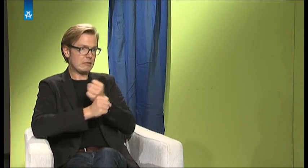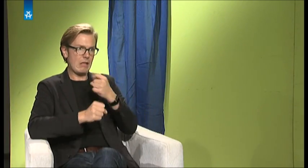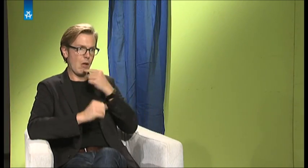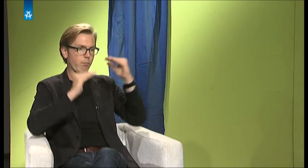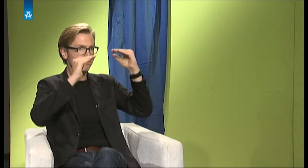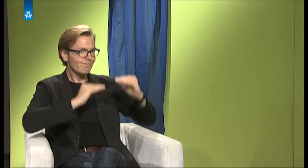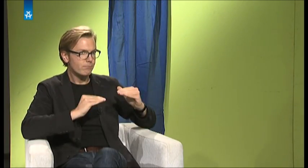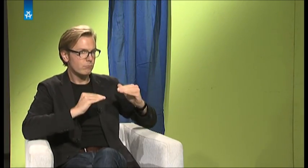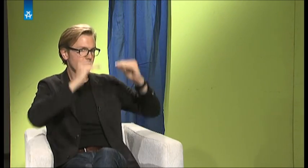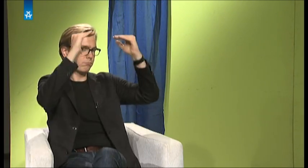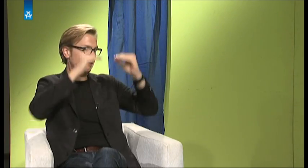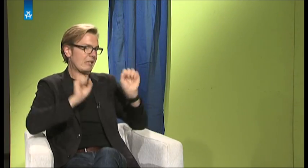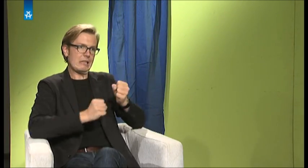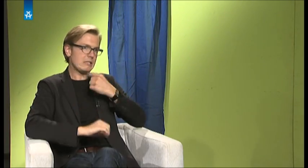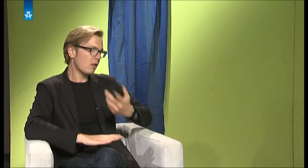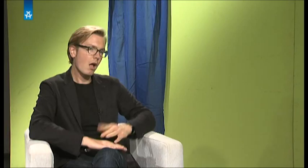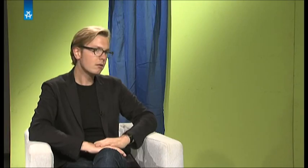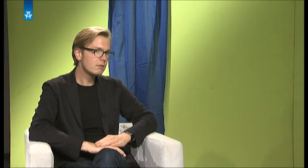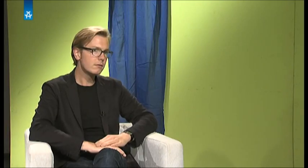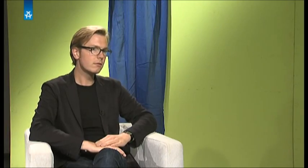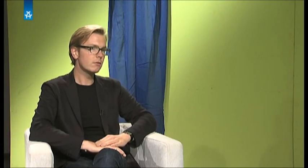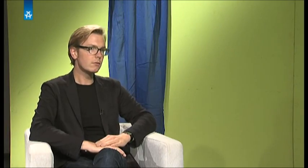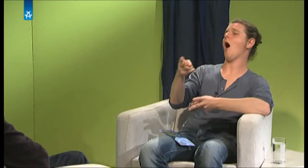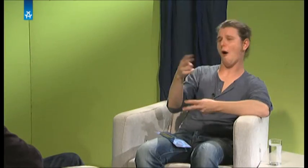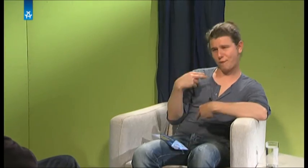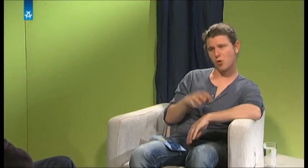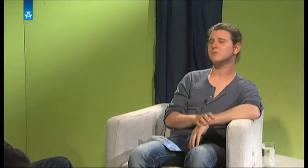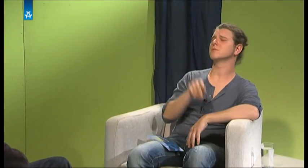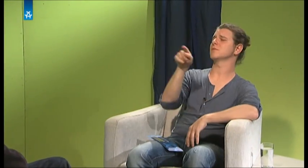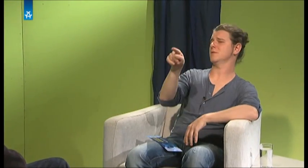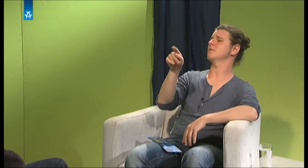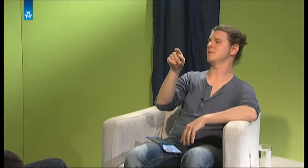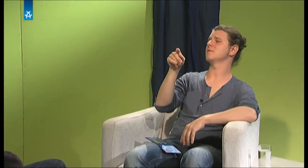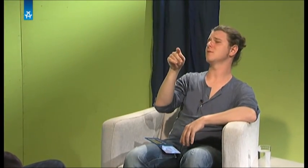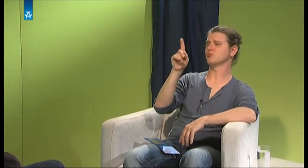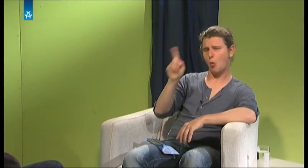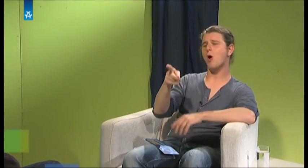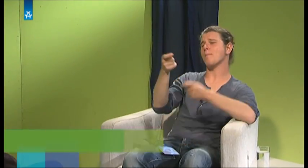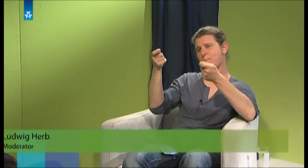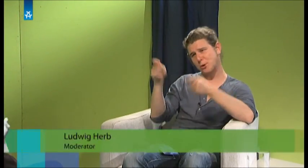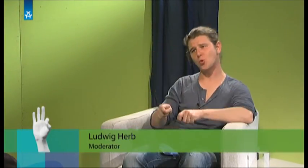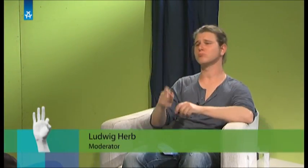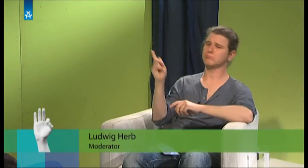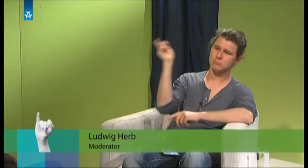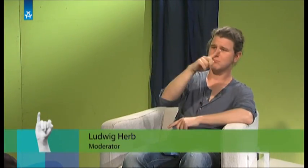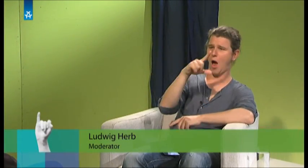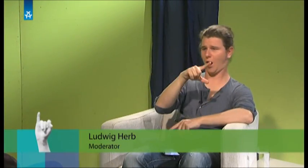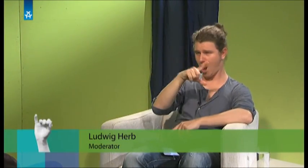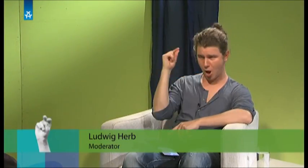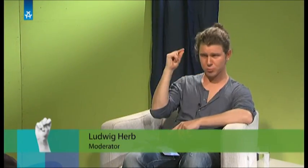an einem Niveau festmachen oder an Qualität festmachen können. Okay, du hattest dich entschieden, nach Gallaudet zu gehen. Aber gab es vielleicht auch Situationen vorher,